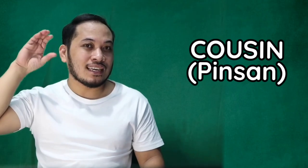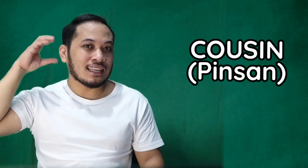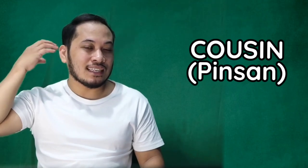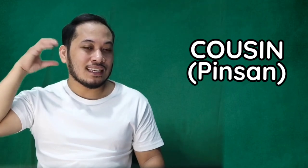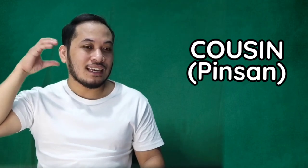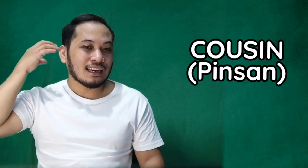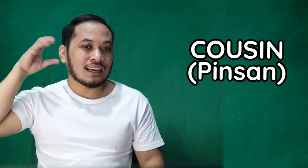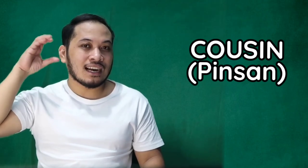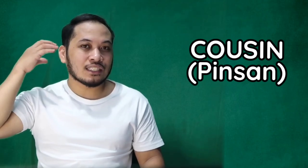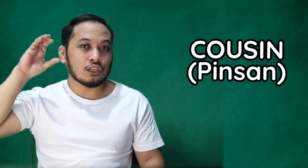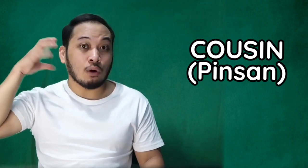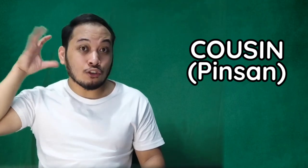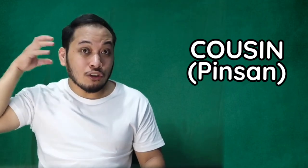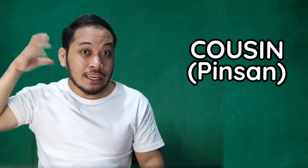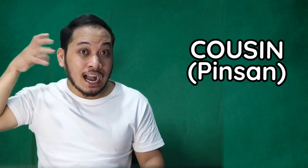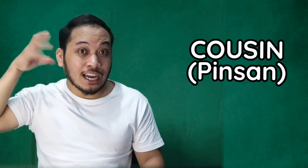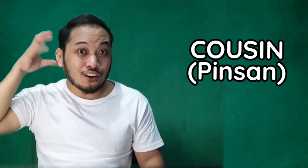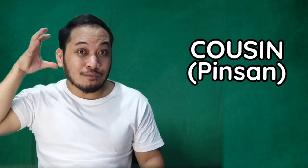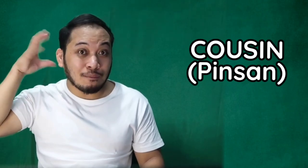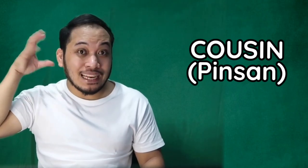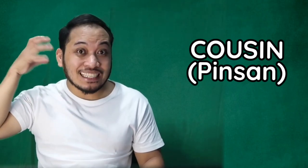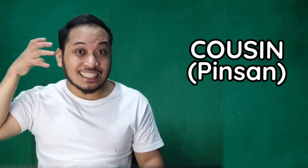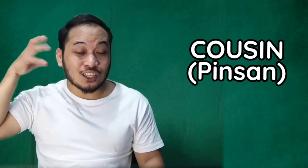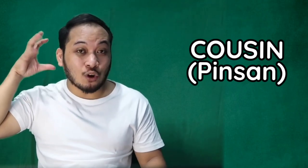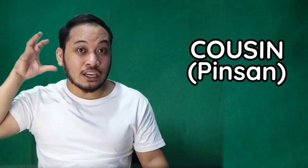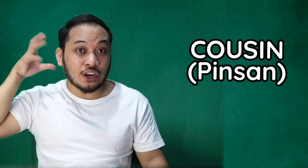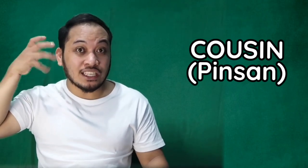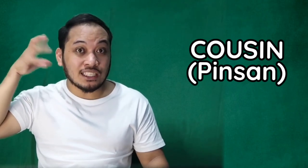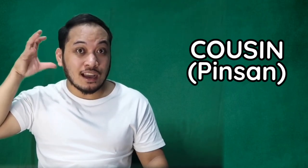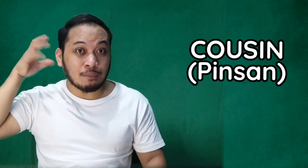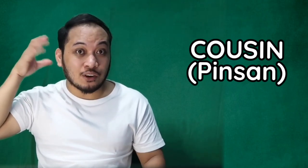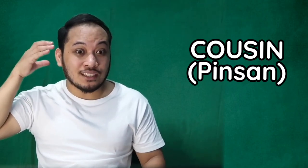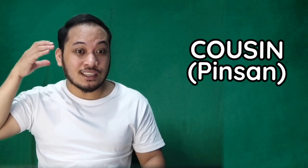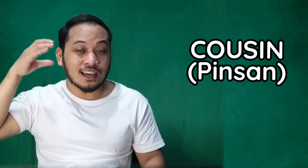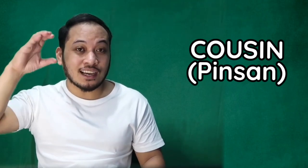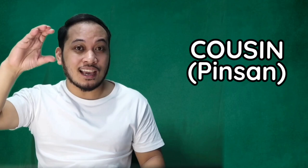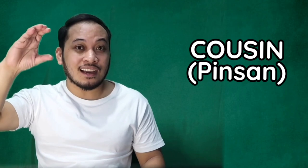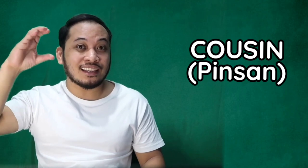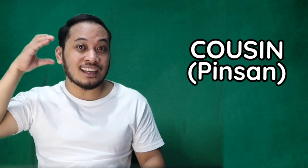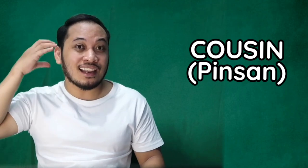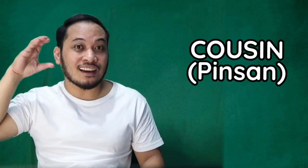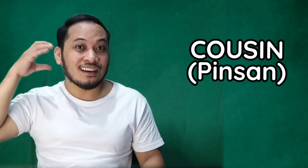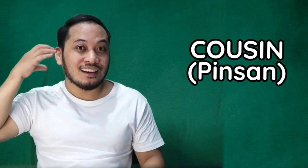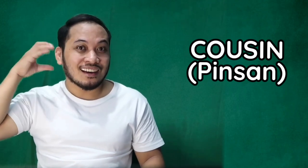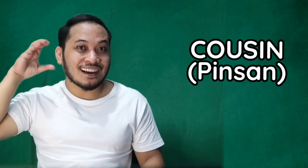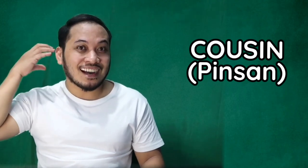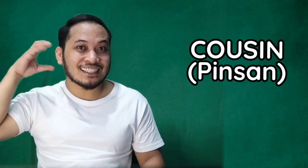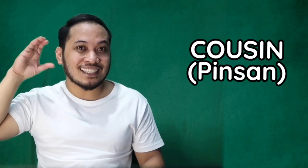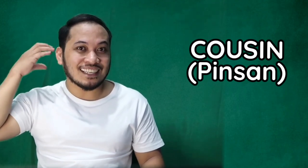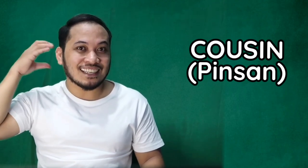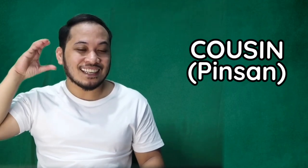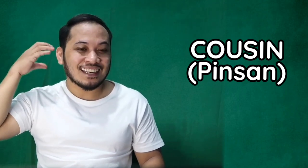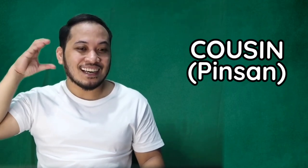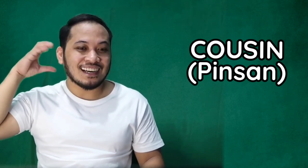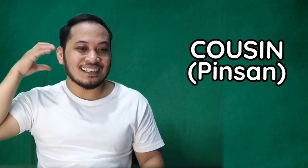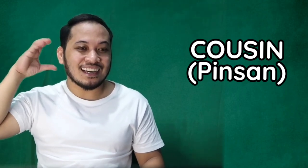Ayan. Kasin. Huwag nyong gigaganan ng mabilis. Kasi ito ay crazy. Apa crazy na nyo. Kaya ang ganyan lang. Kasin. Ayan.